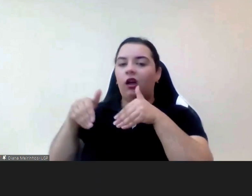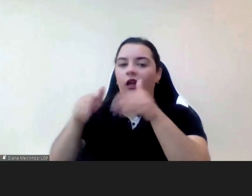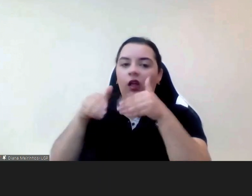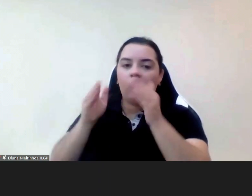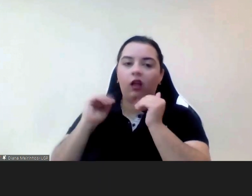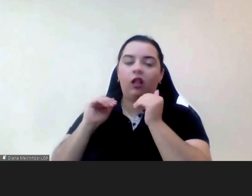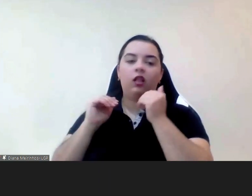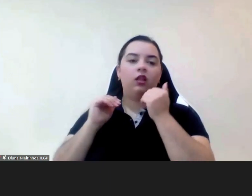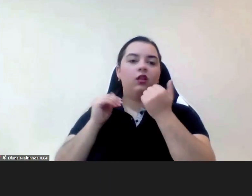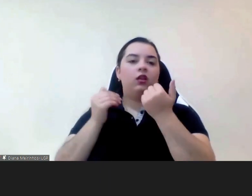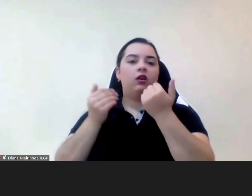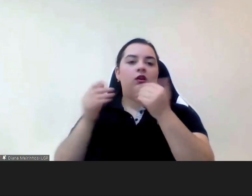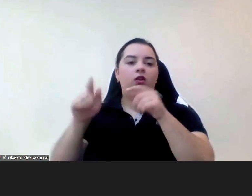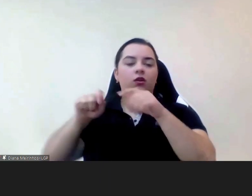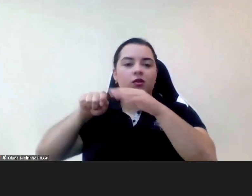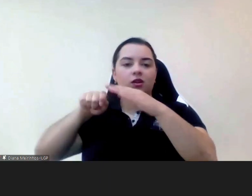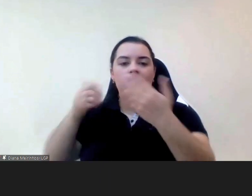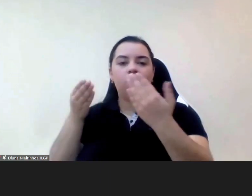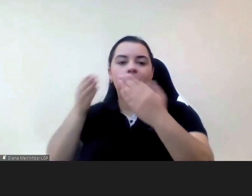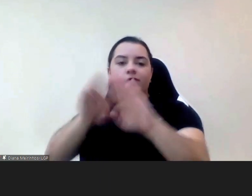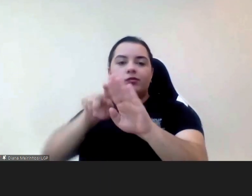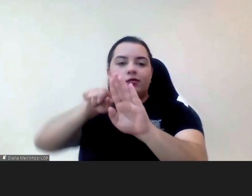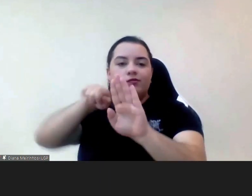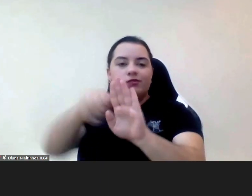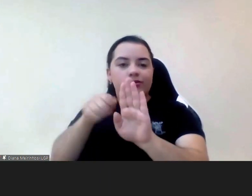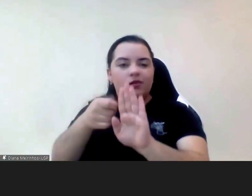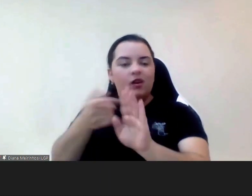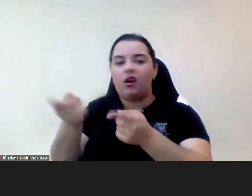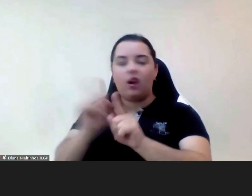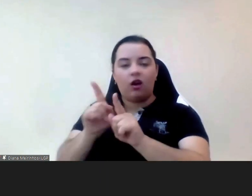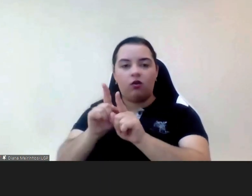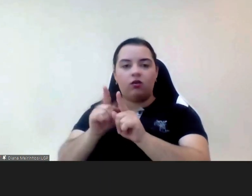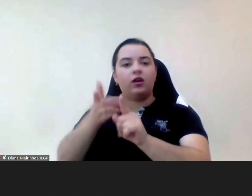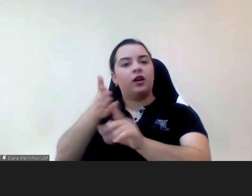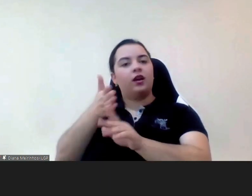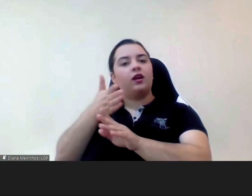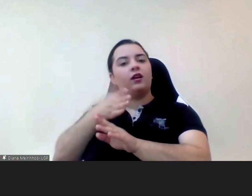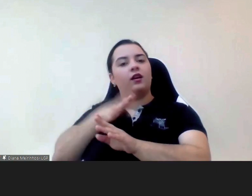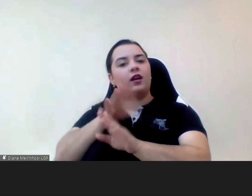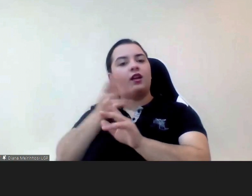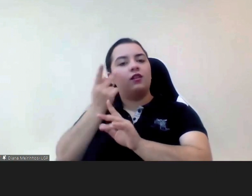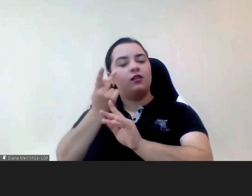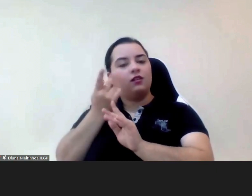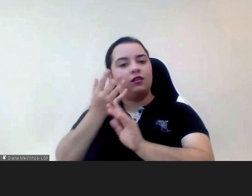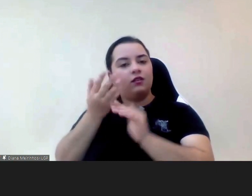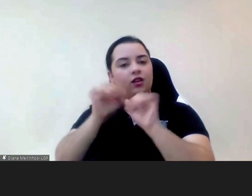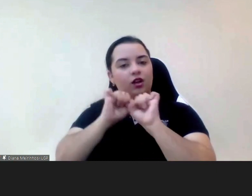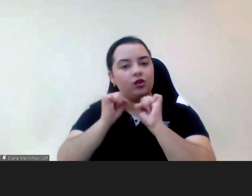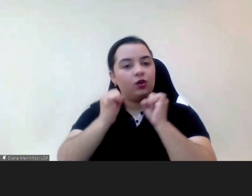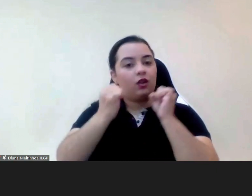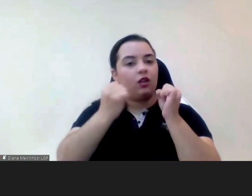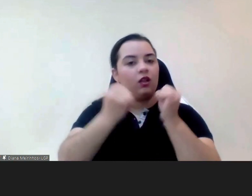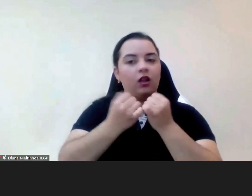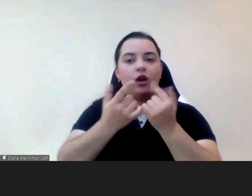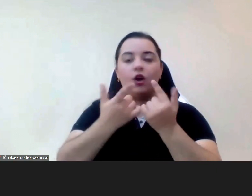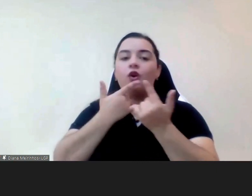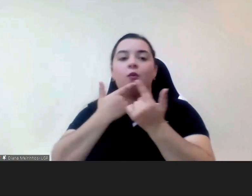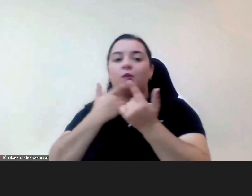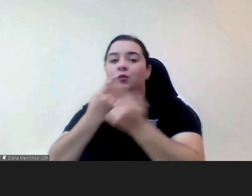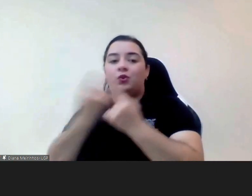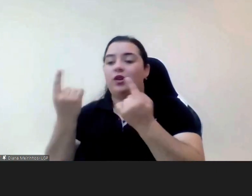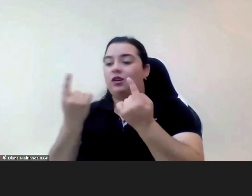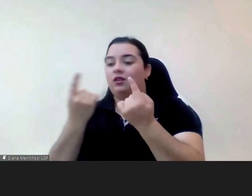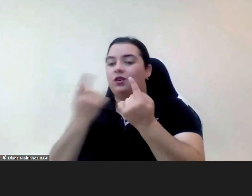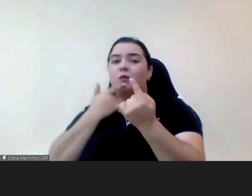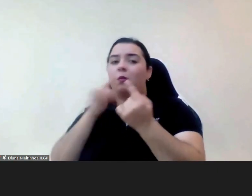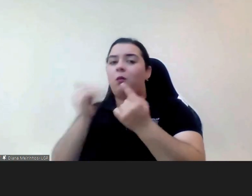chave sem direito a ter a dignidade dos seus pertences junto delas os seus objetos pessoais